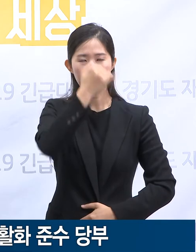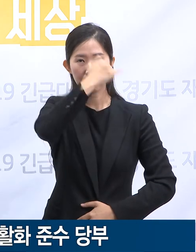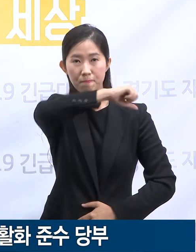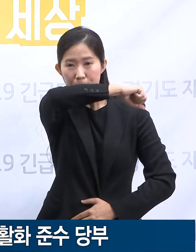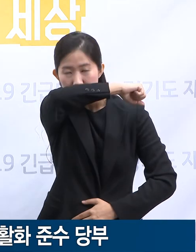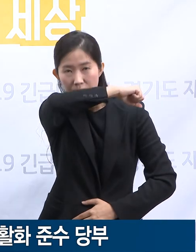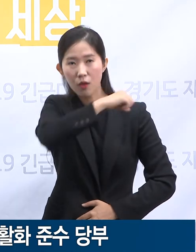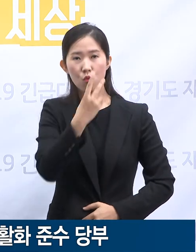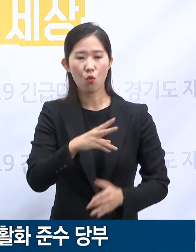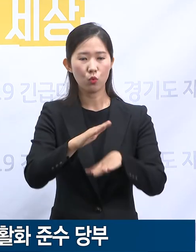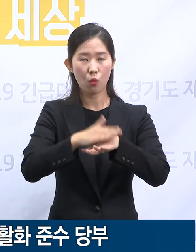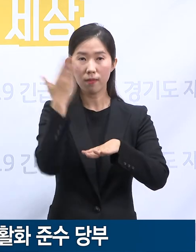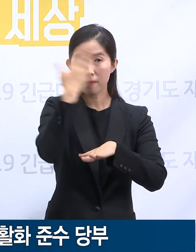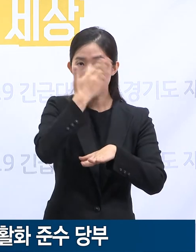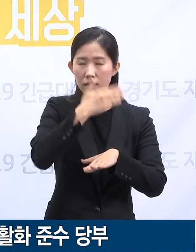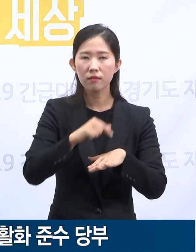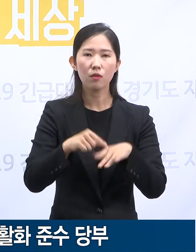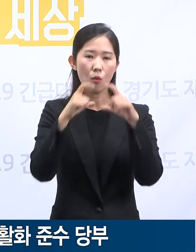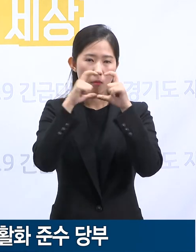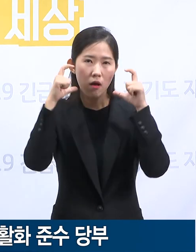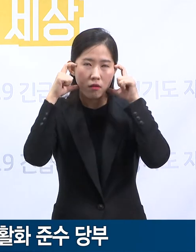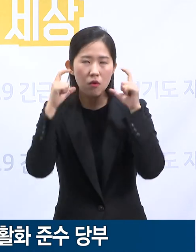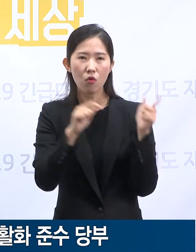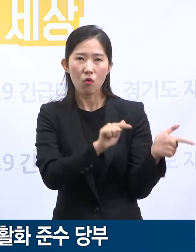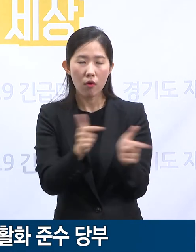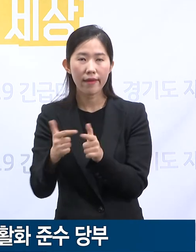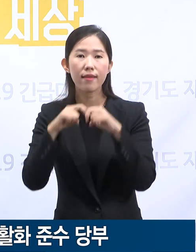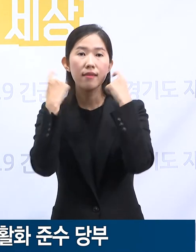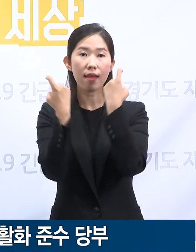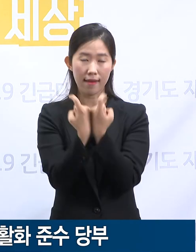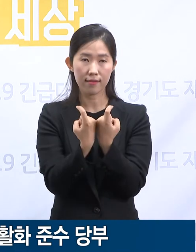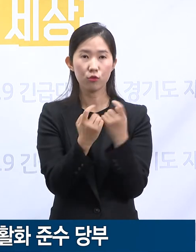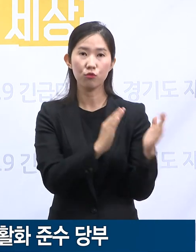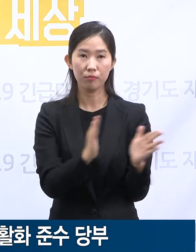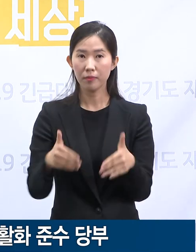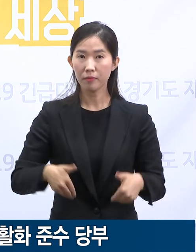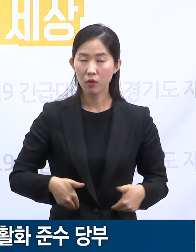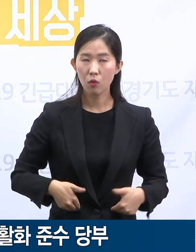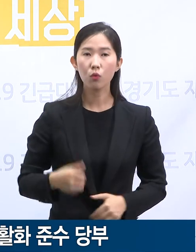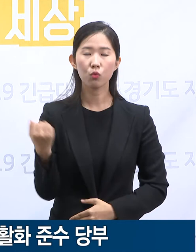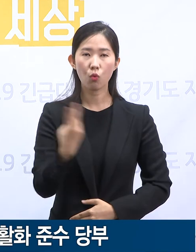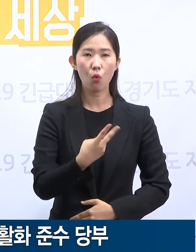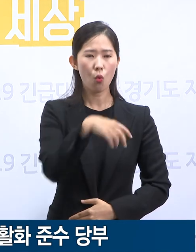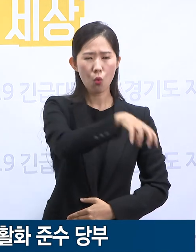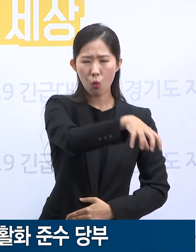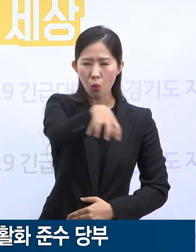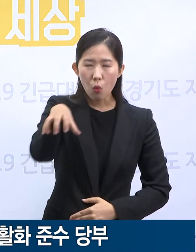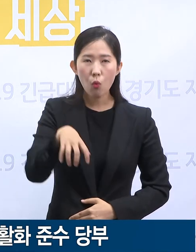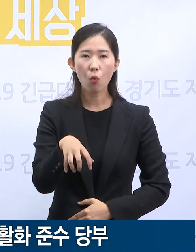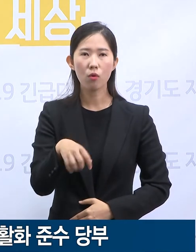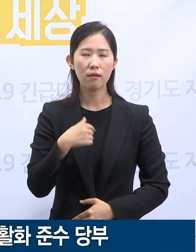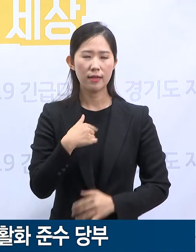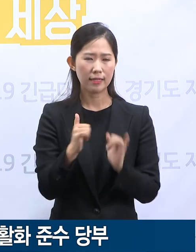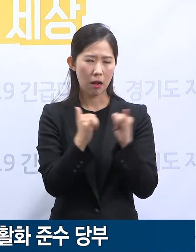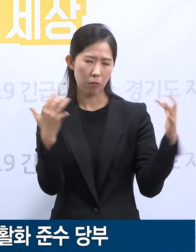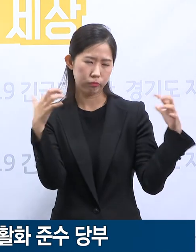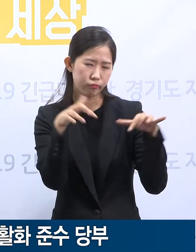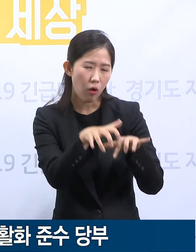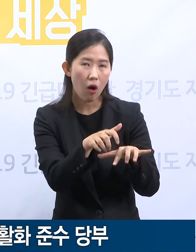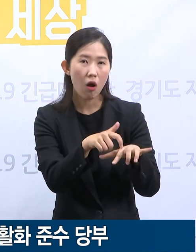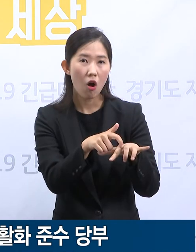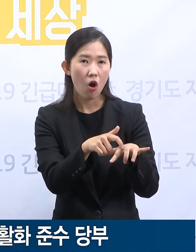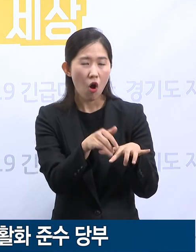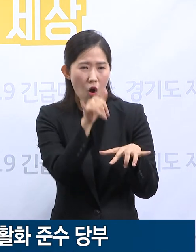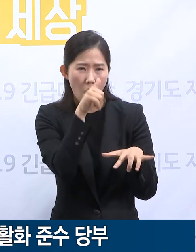개인 희생 준수하는 방법들, 어느 공간이든지 밀폐, 밀집, 밀접 여부를